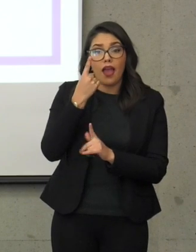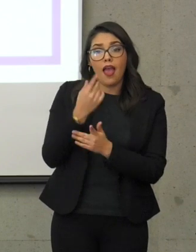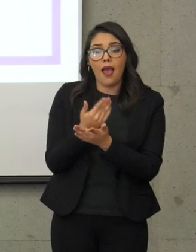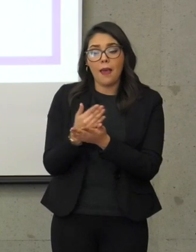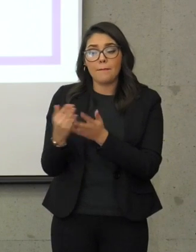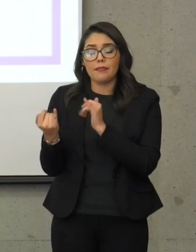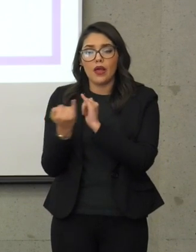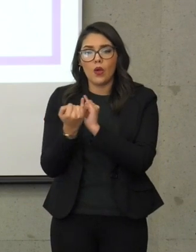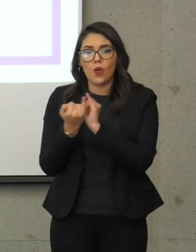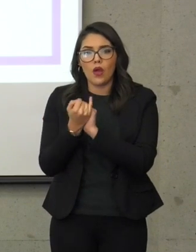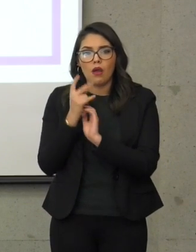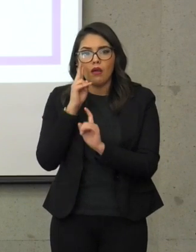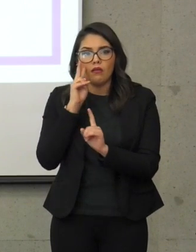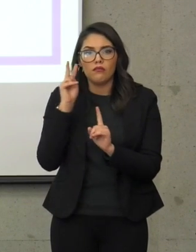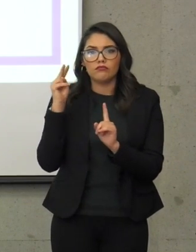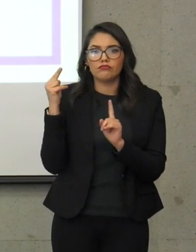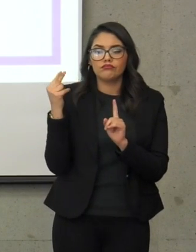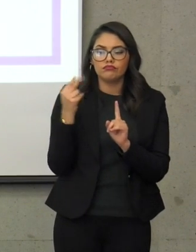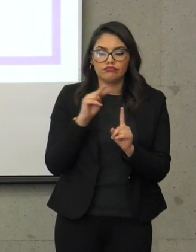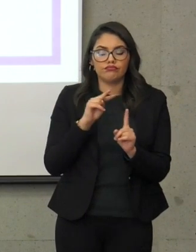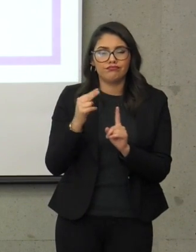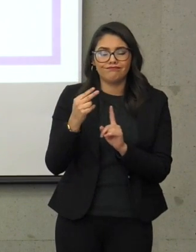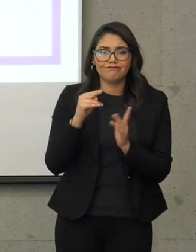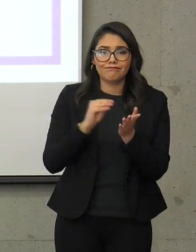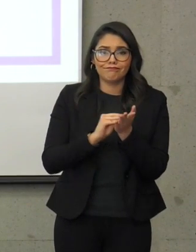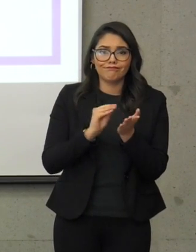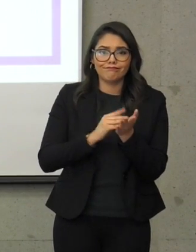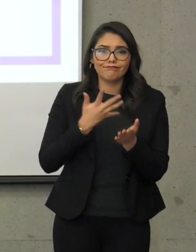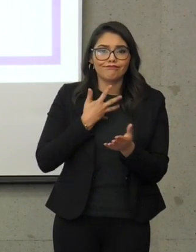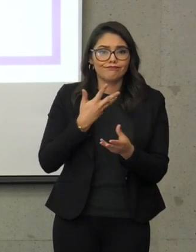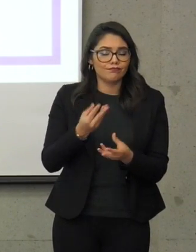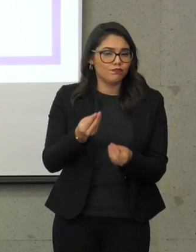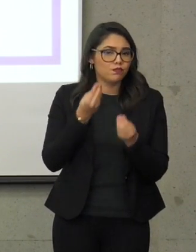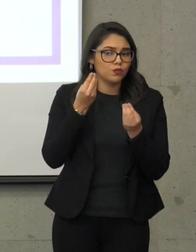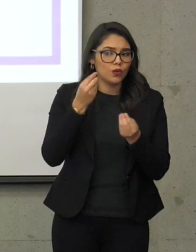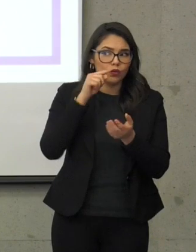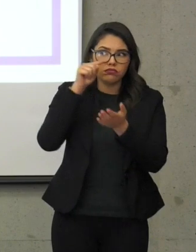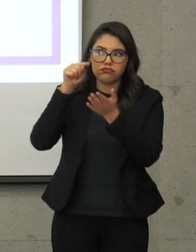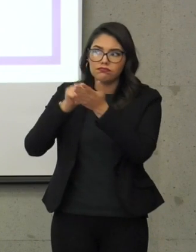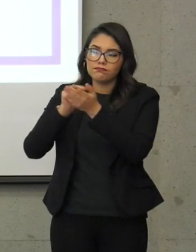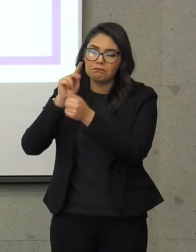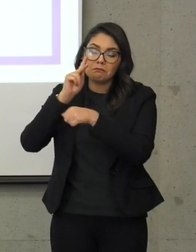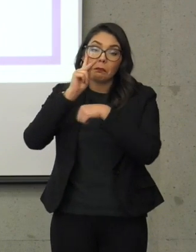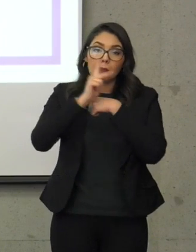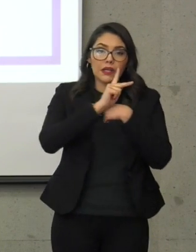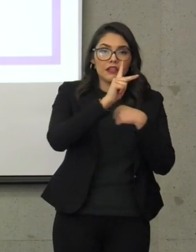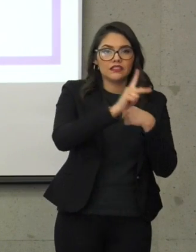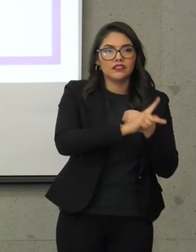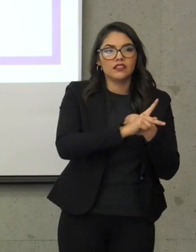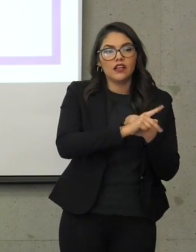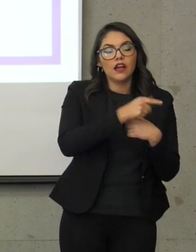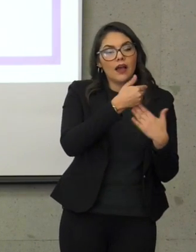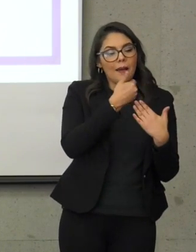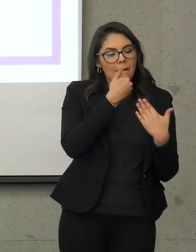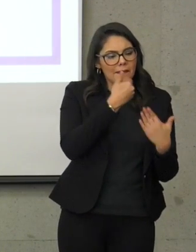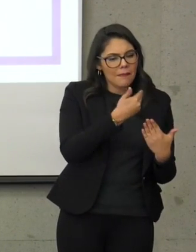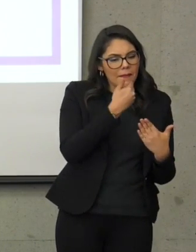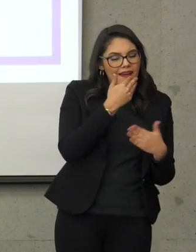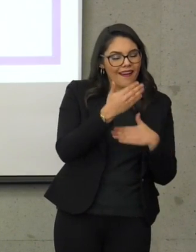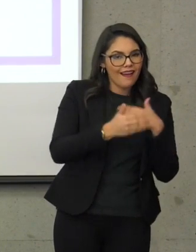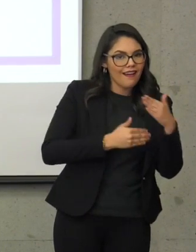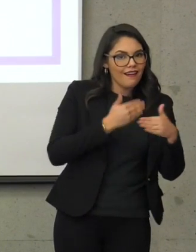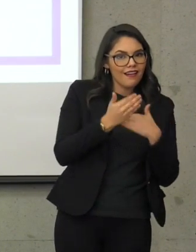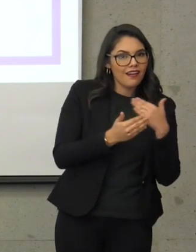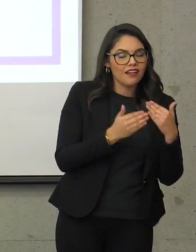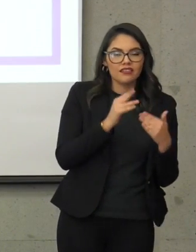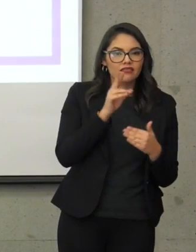Esta visión que sigue presente en muchos lugares no favorece, no es